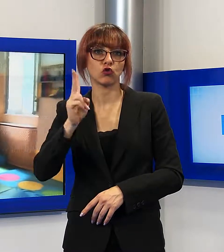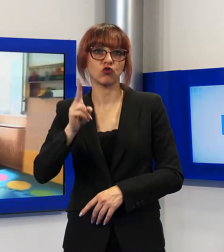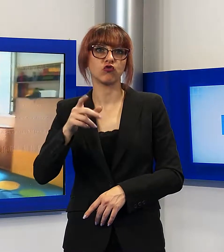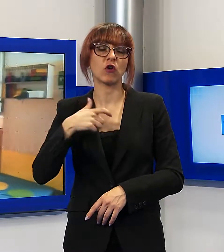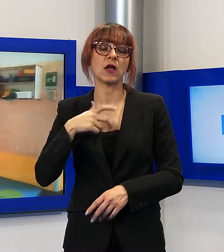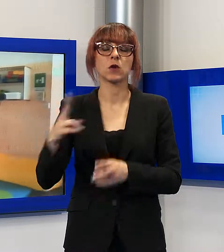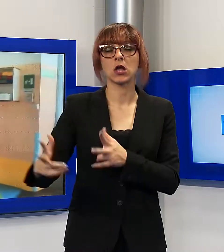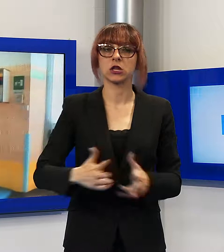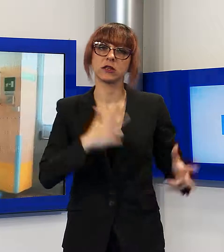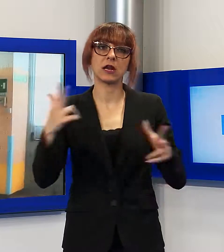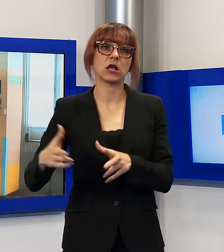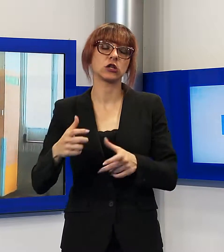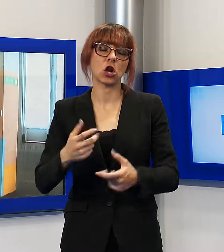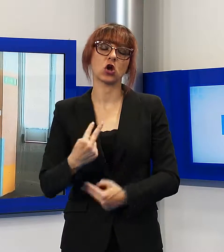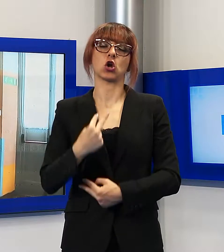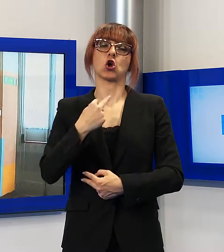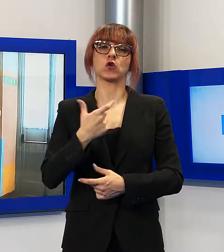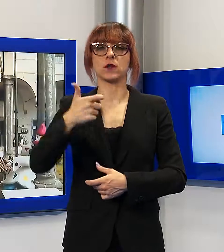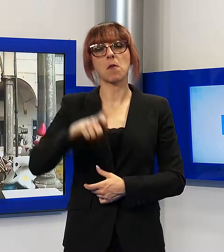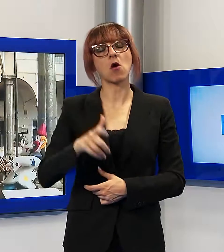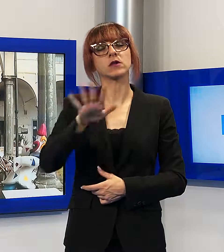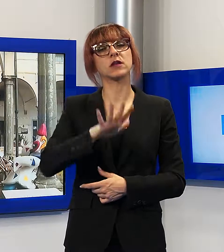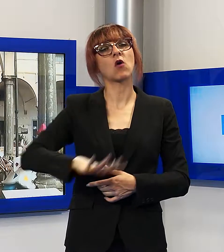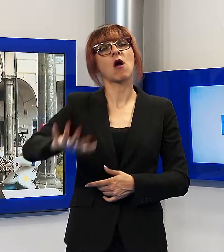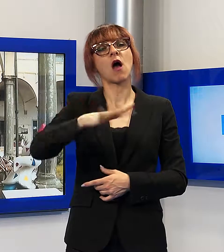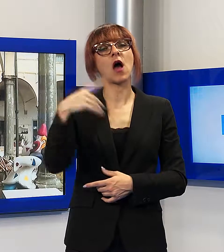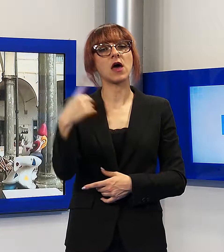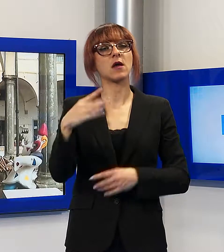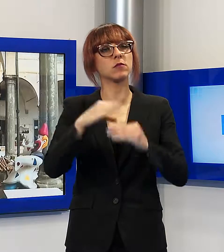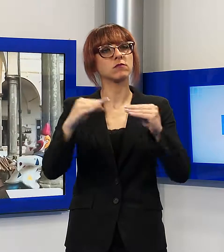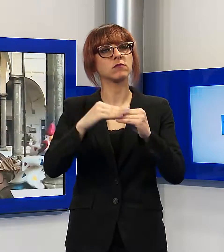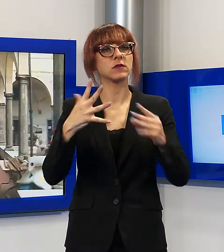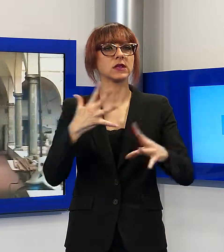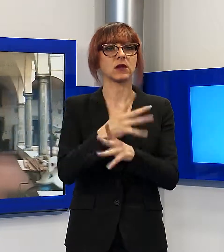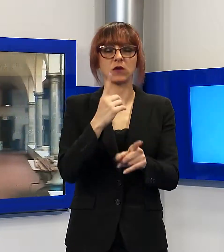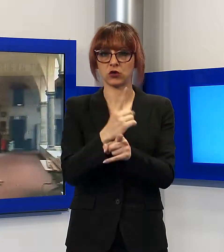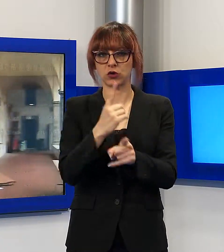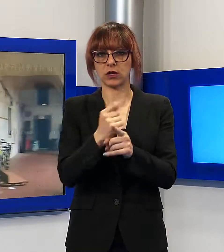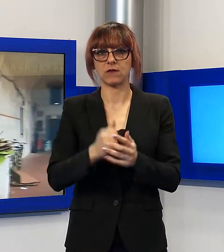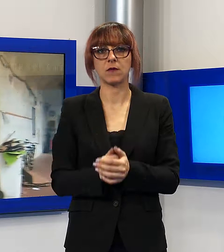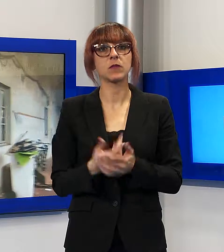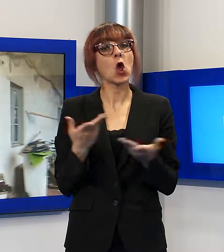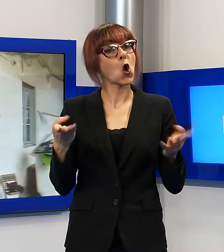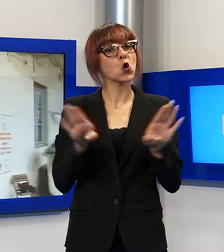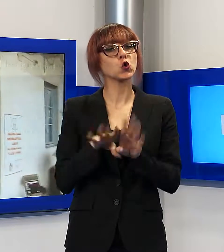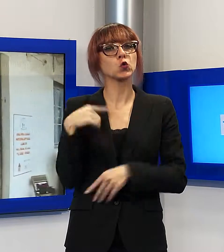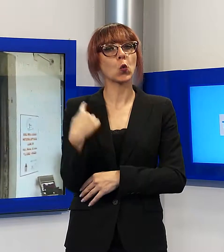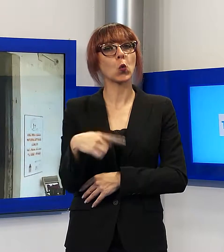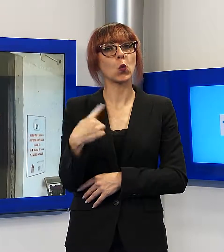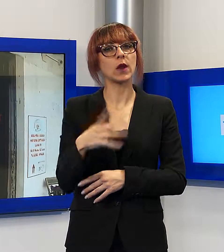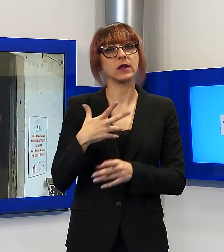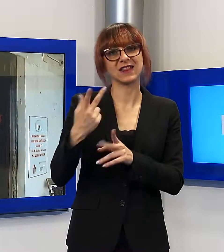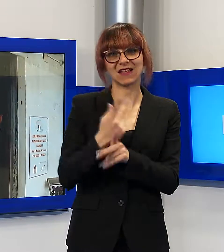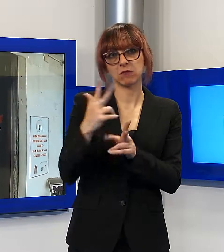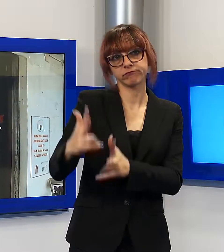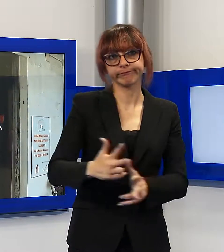causa dell'intervento che interesserà tutto il complesso, dell'Istituto Paladini Civitali. La chiusura del plesso scolastico, con il relativo